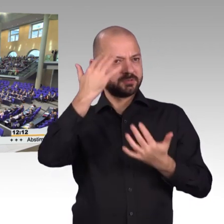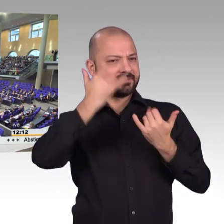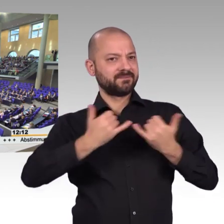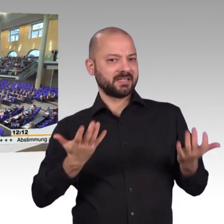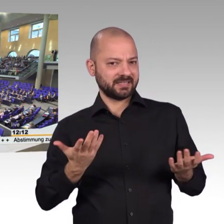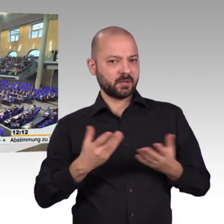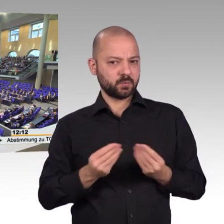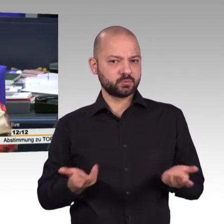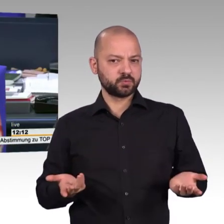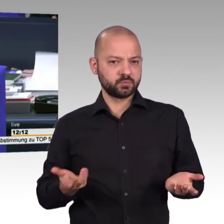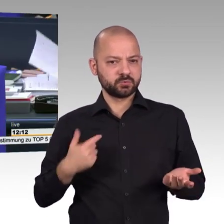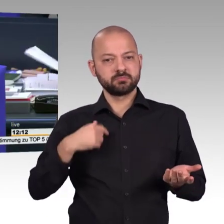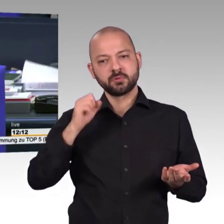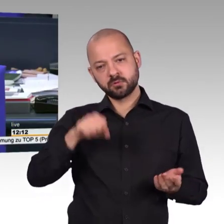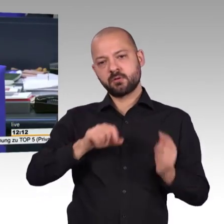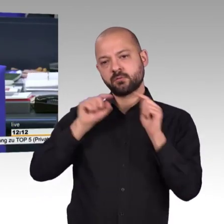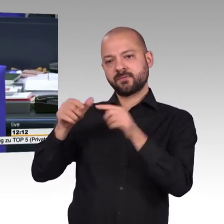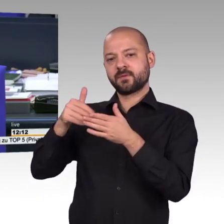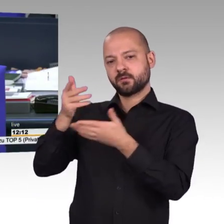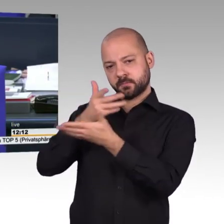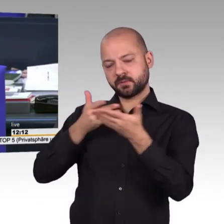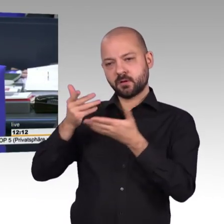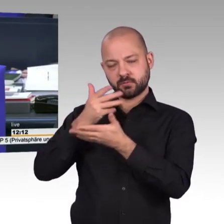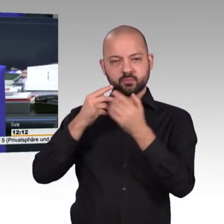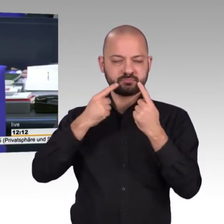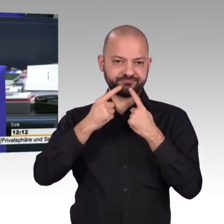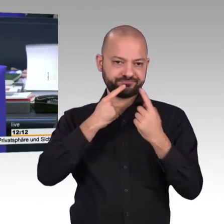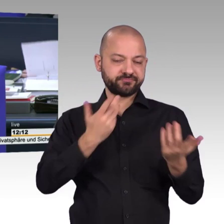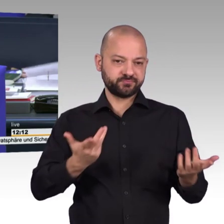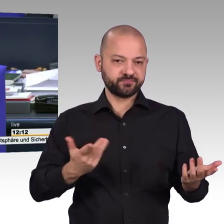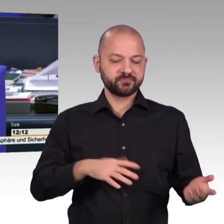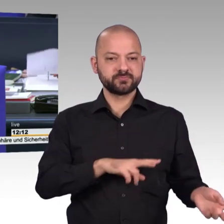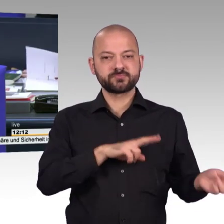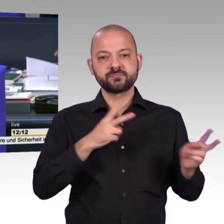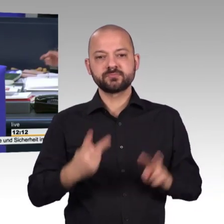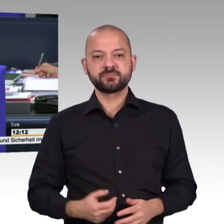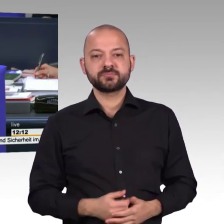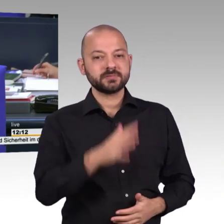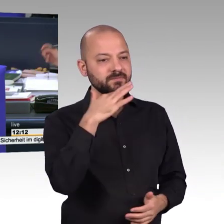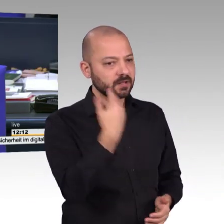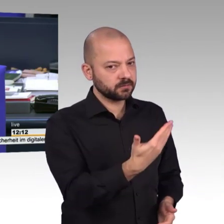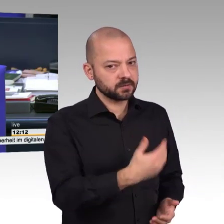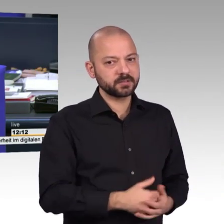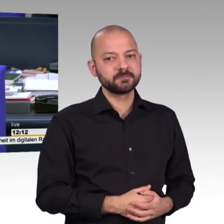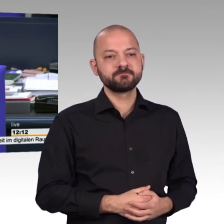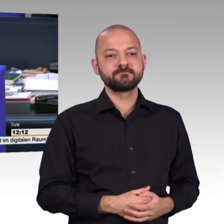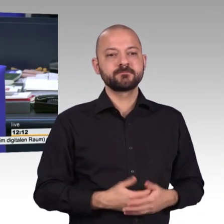Aussprache. Interfraktionell wird Überweisung der Vorlage auf Drucksache 19 5764 an die in der